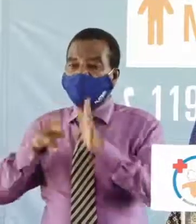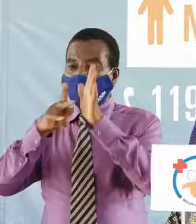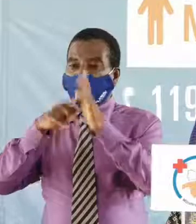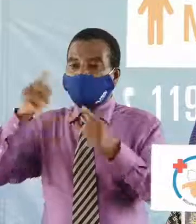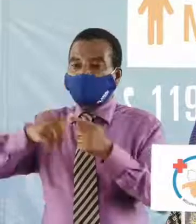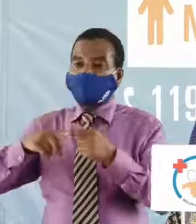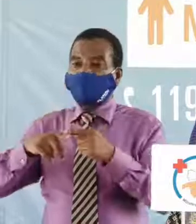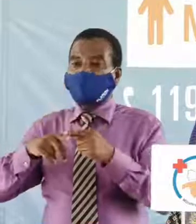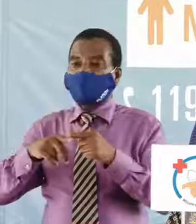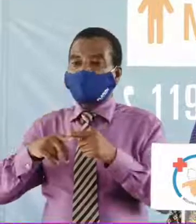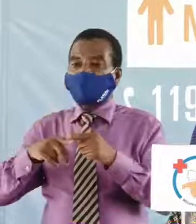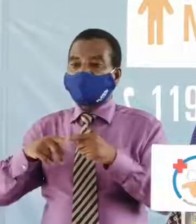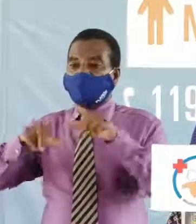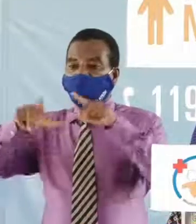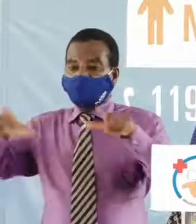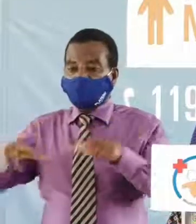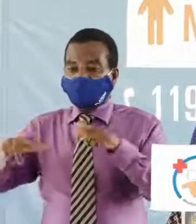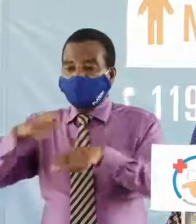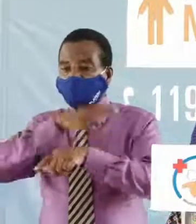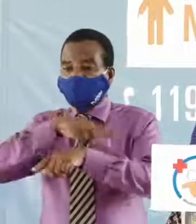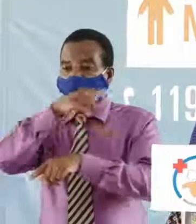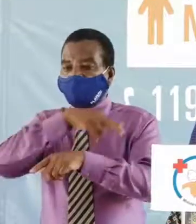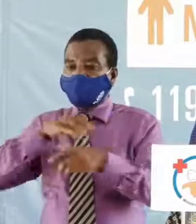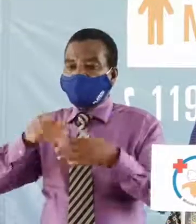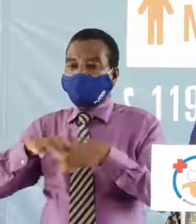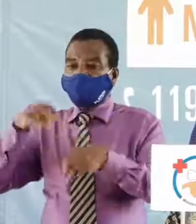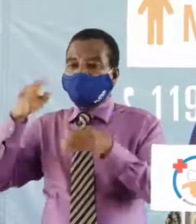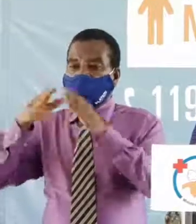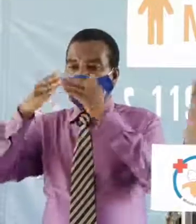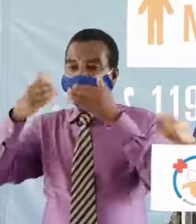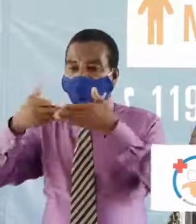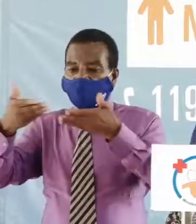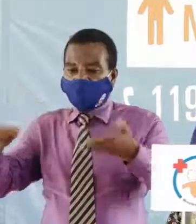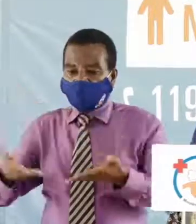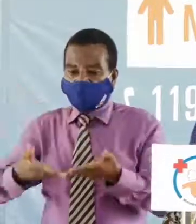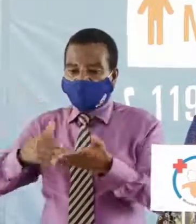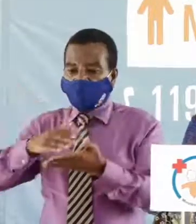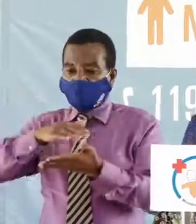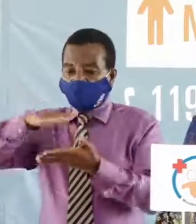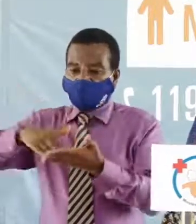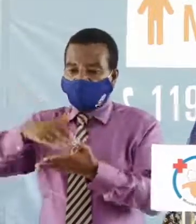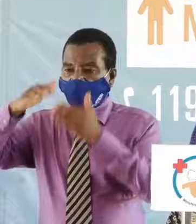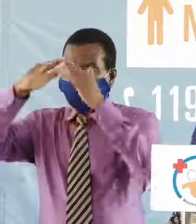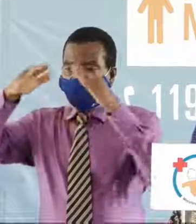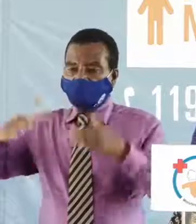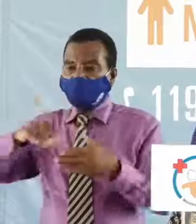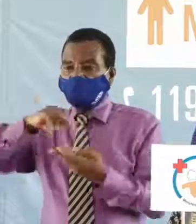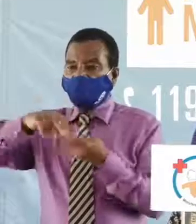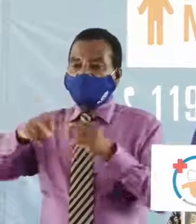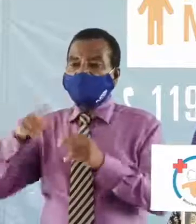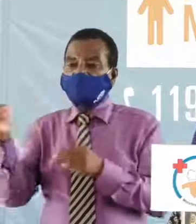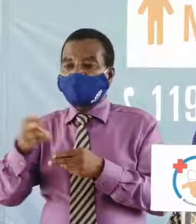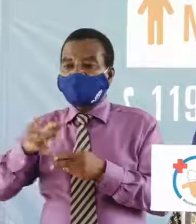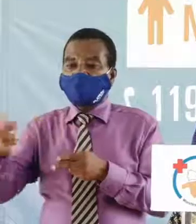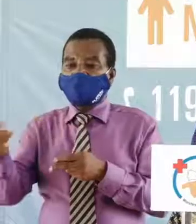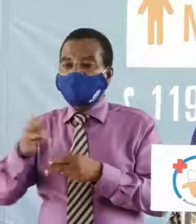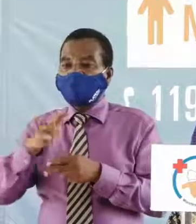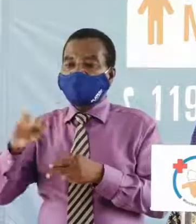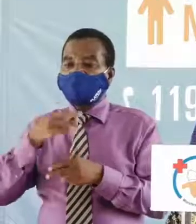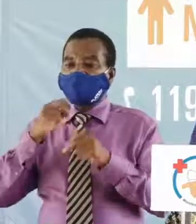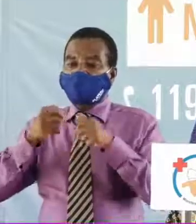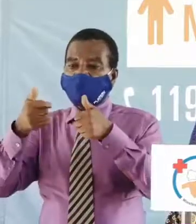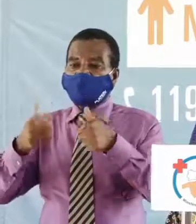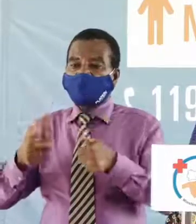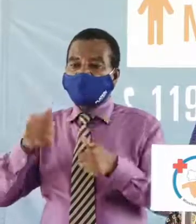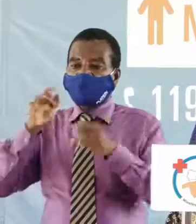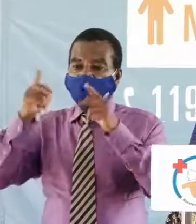dépistage ou qui appellent les équipes enfin via les numéros verts les équipes d'intervention rapide